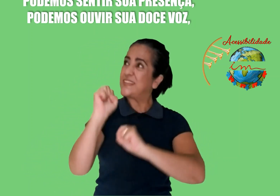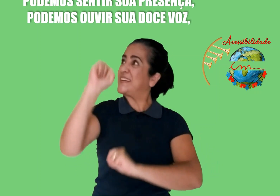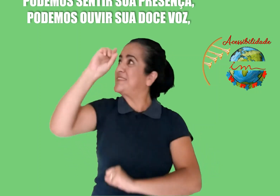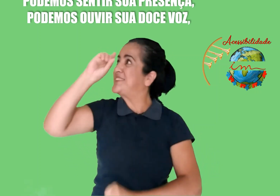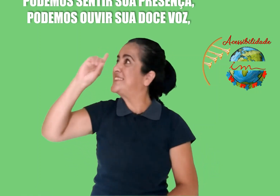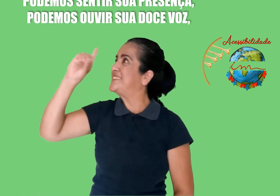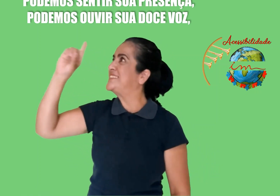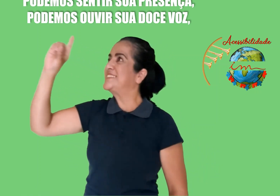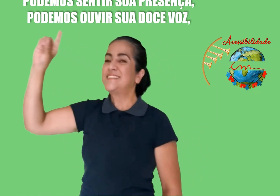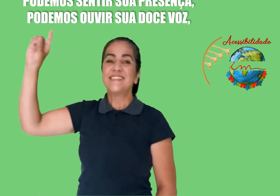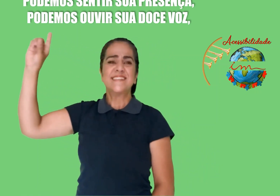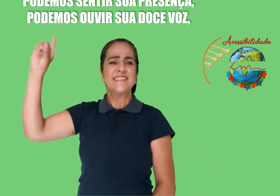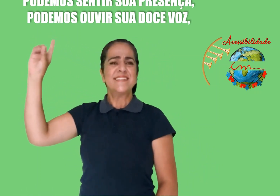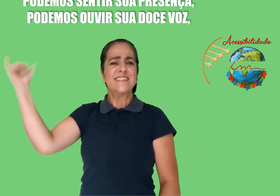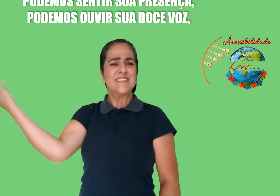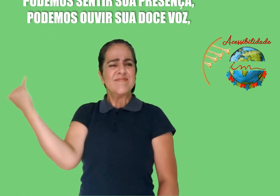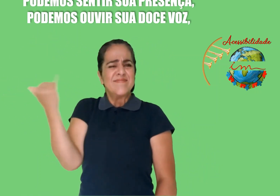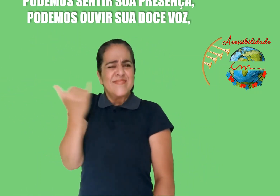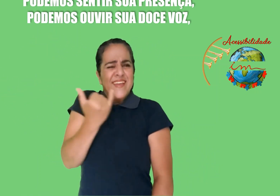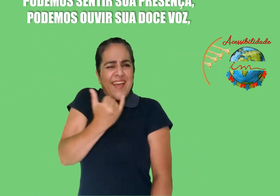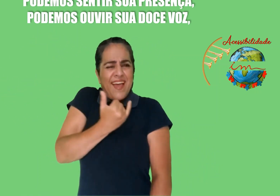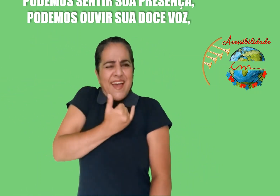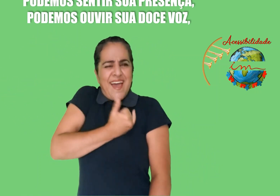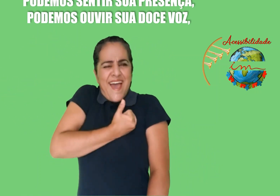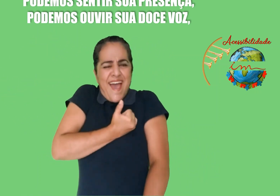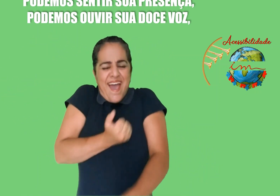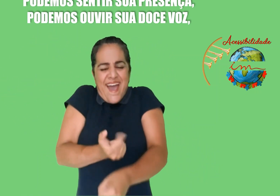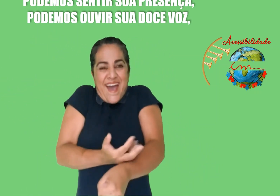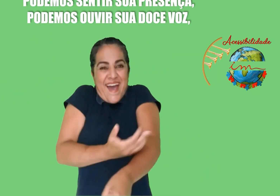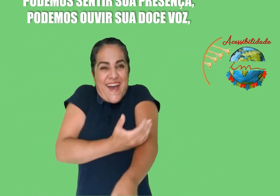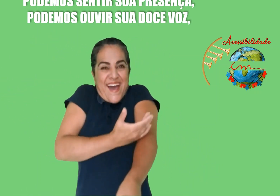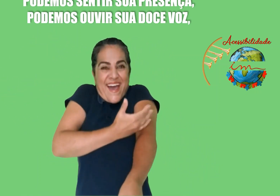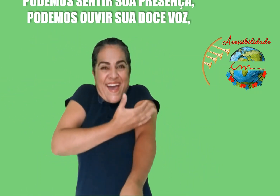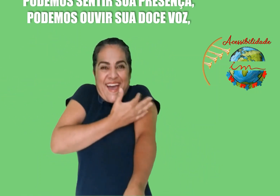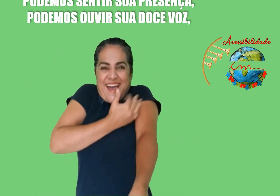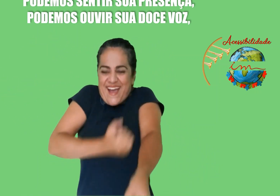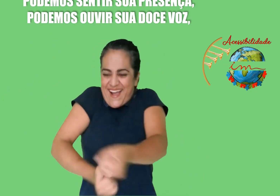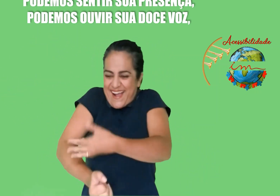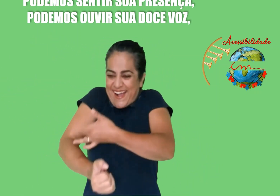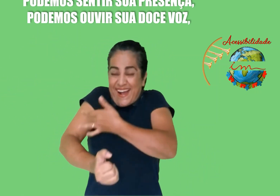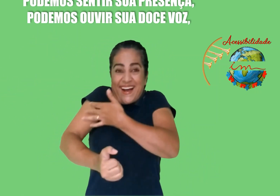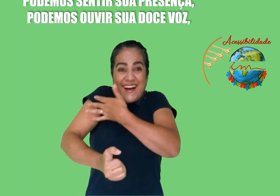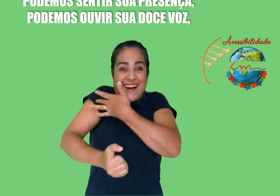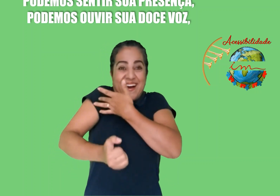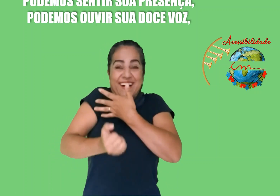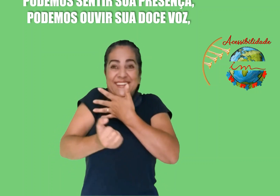Podemos ouvir sua doce voz